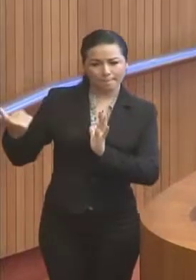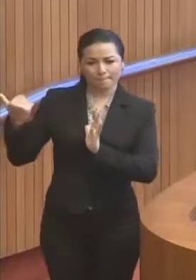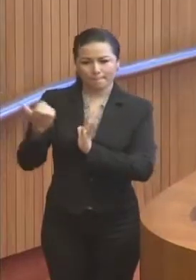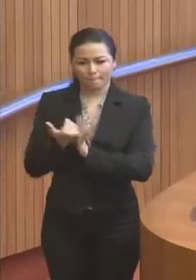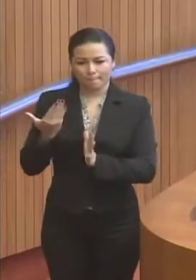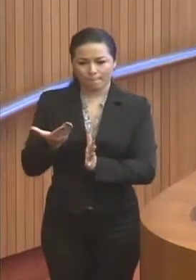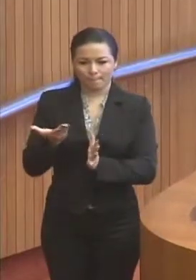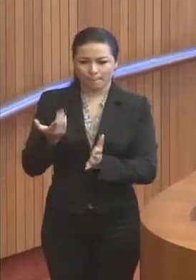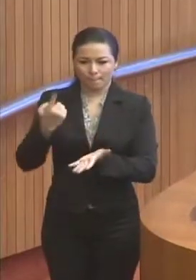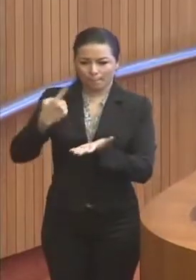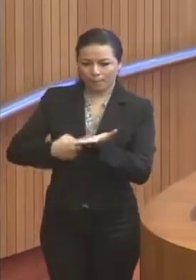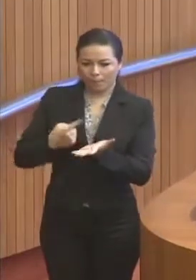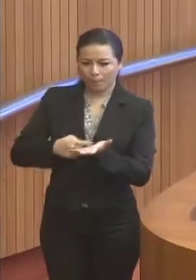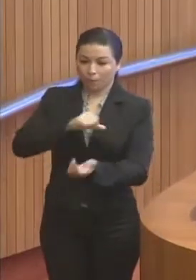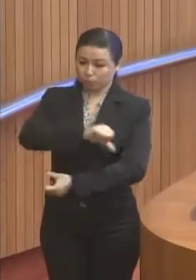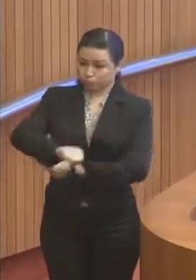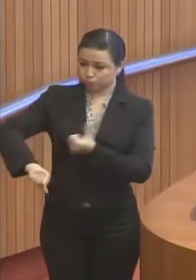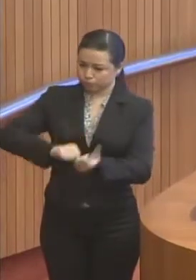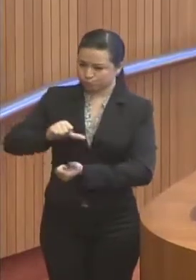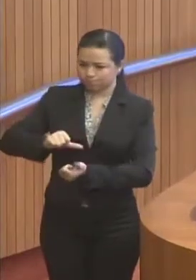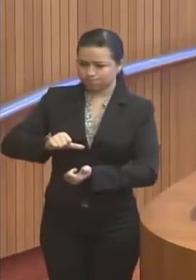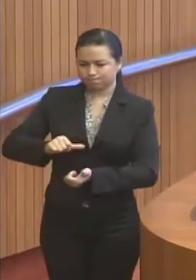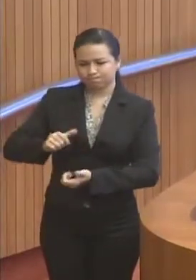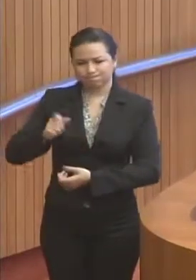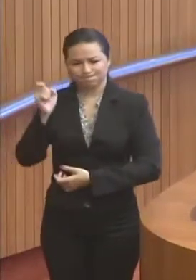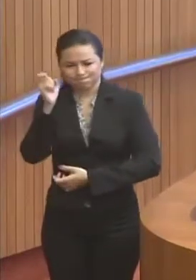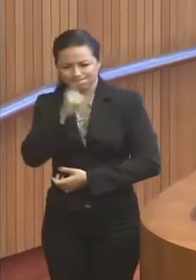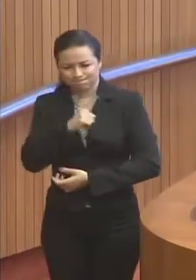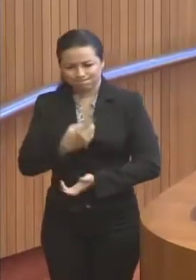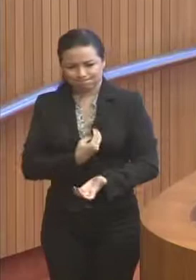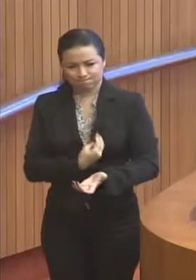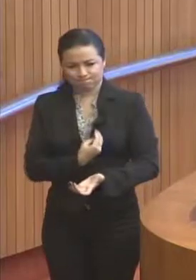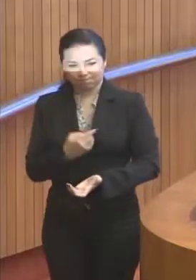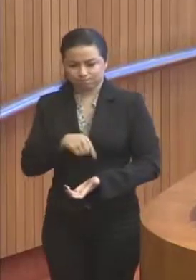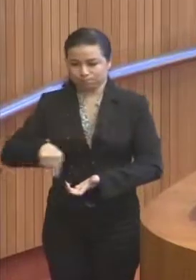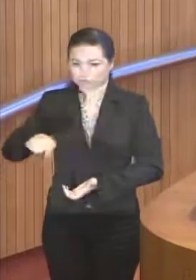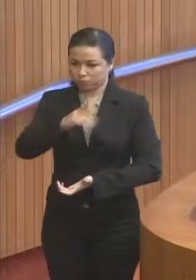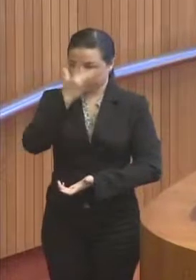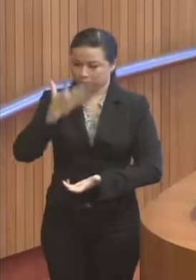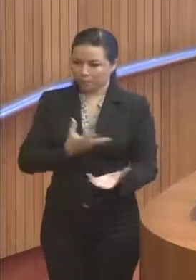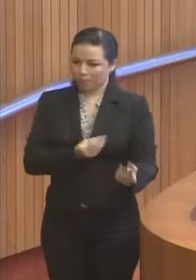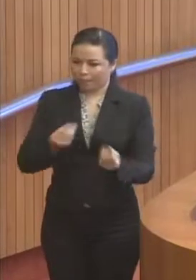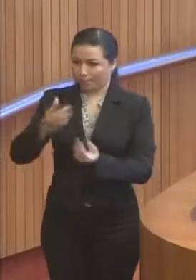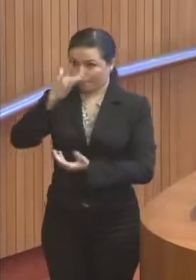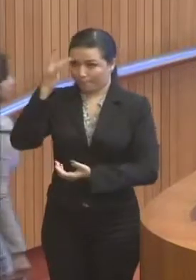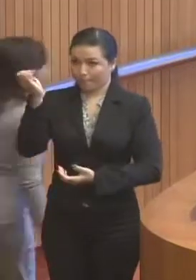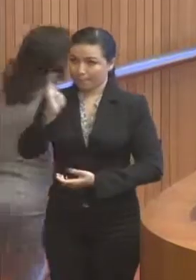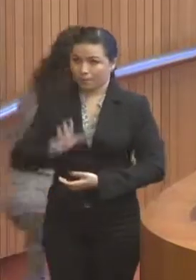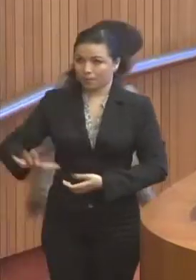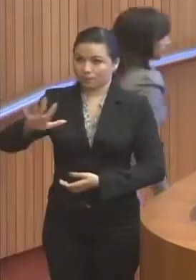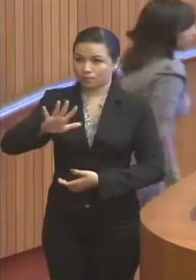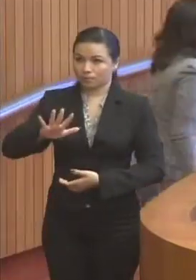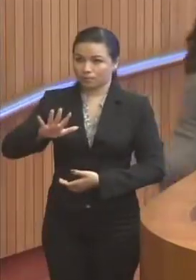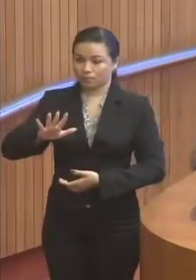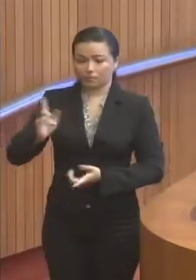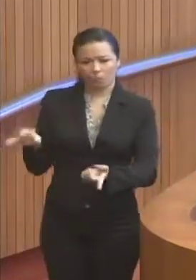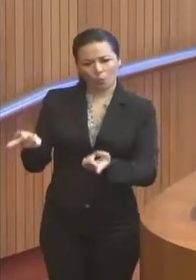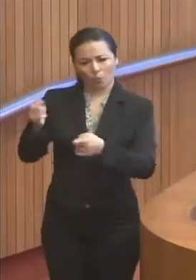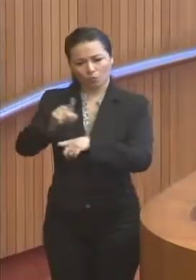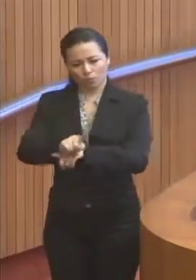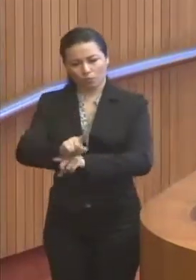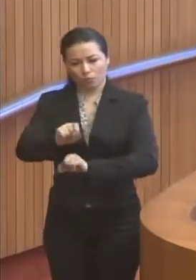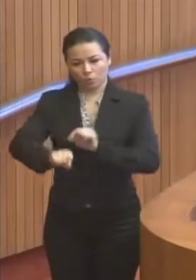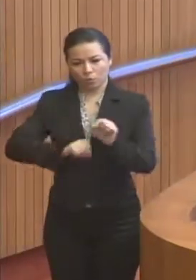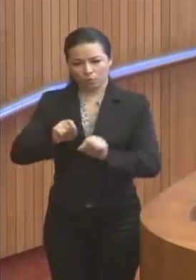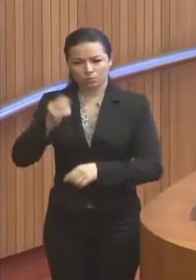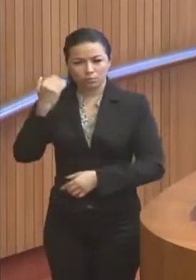compromisso com a transformação dura da realidade vivida por milhões de pessoas no país. Ao contrário do que